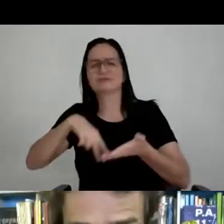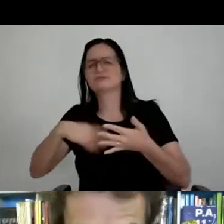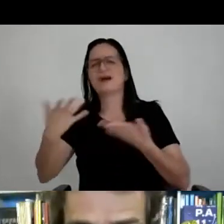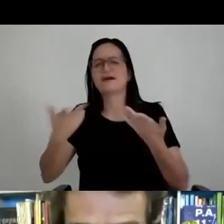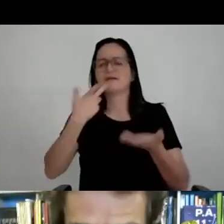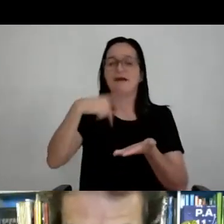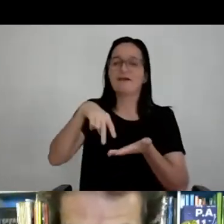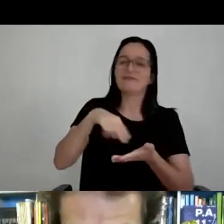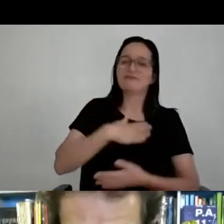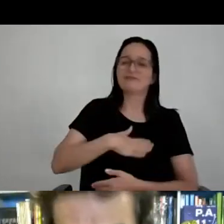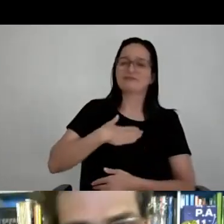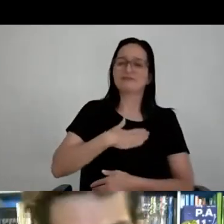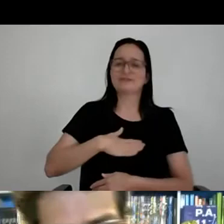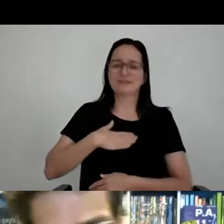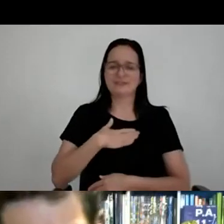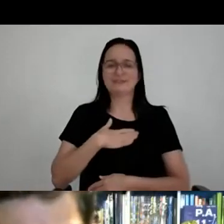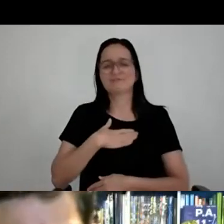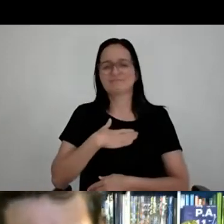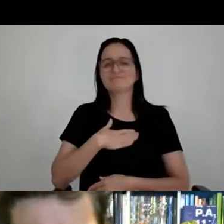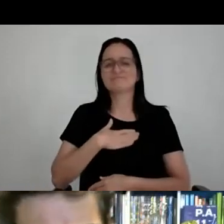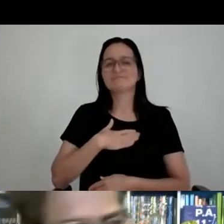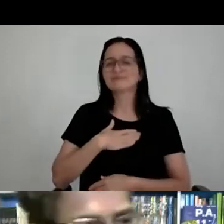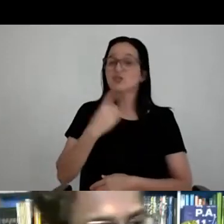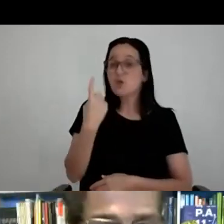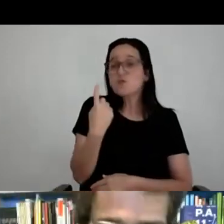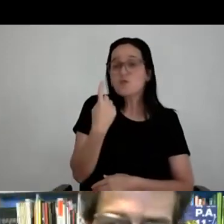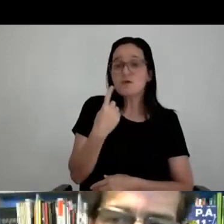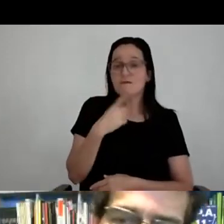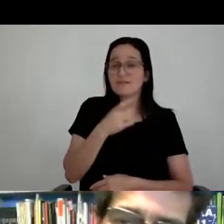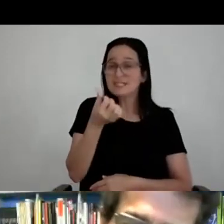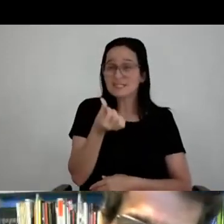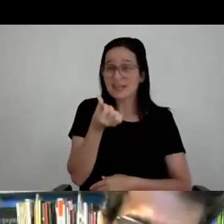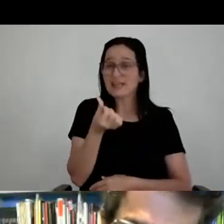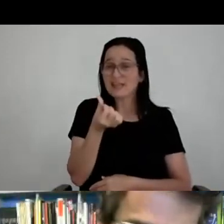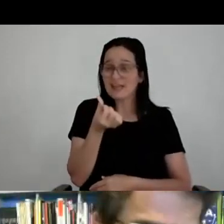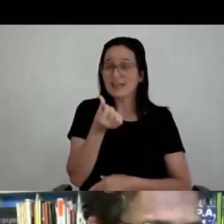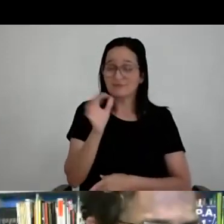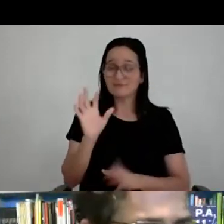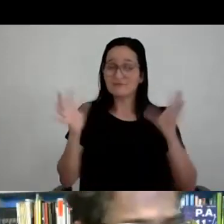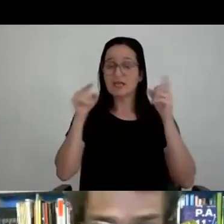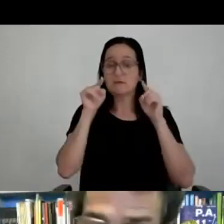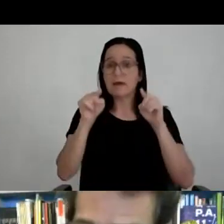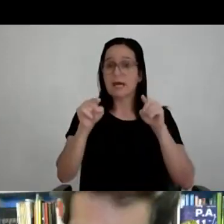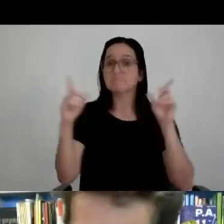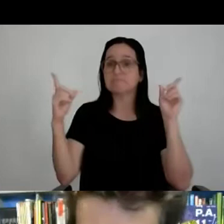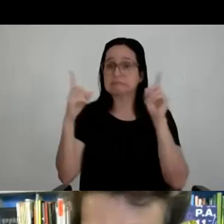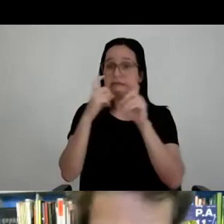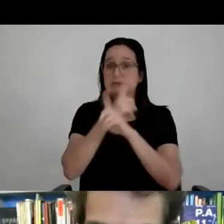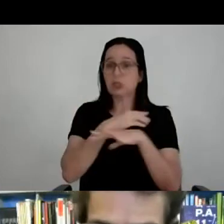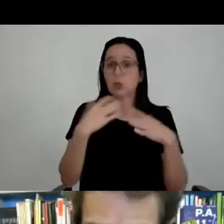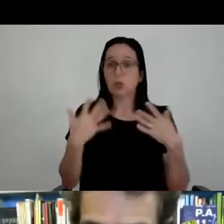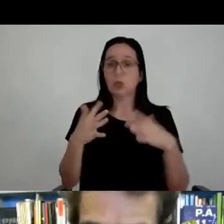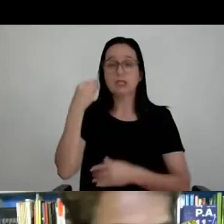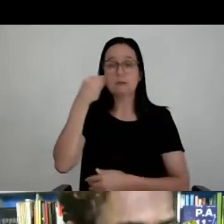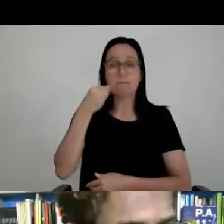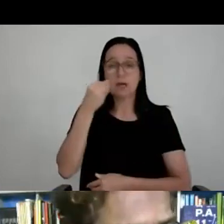A gente não fez só essa peça para o festival. Tinha outras seis peças dessas. Mas essa era realmente uma muito complicada, uma experiência única. A